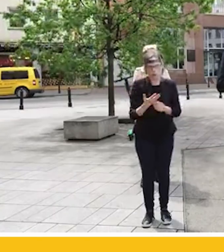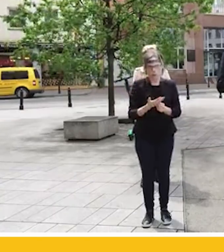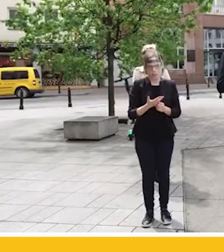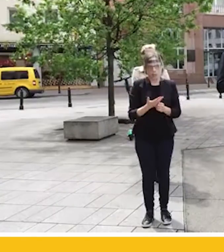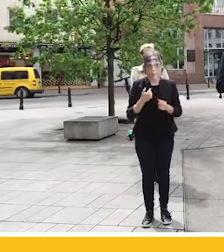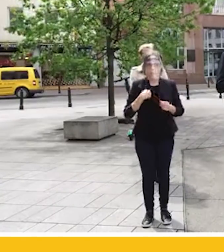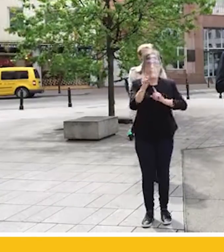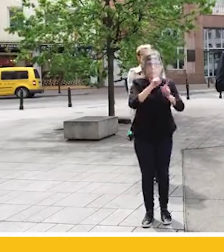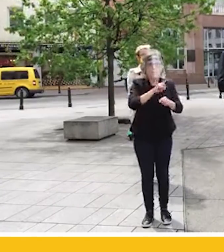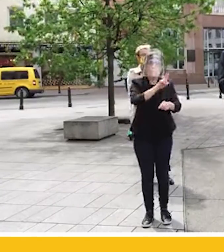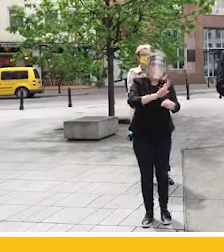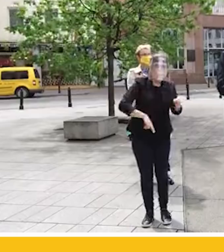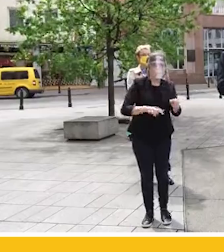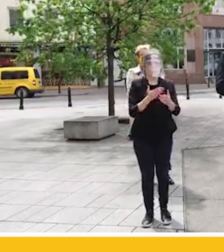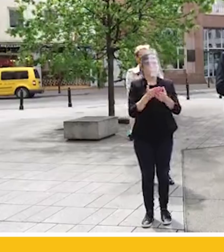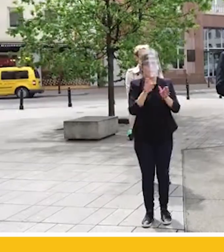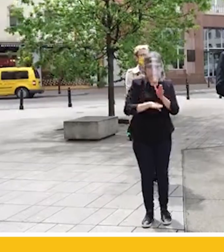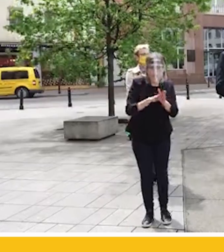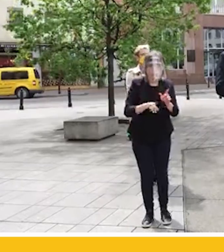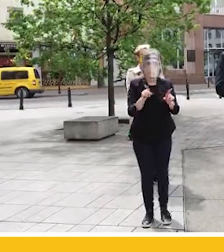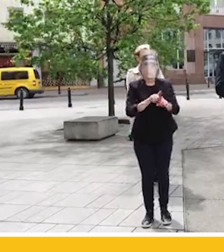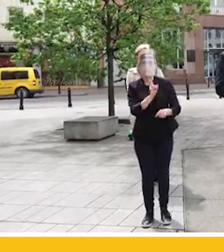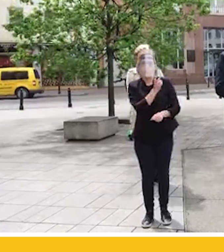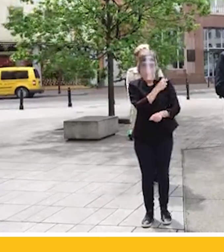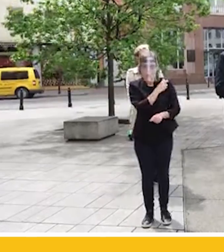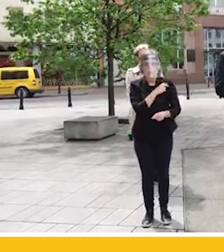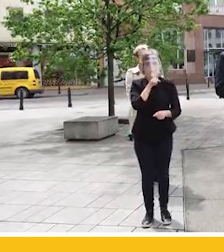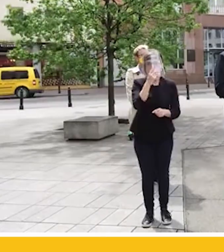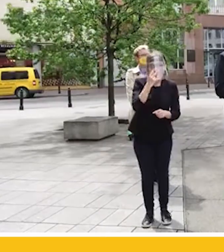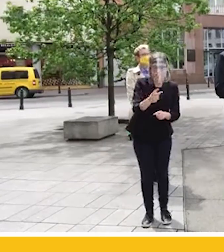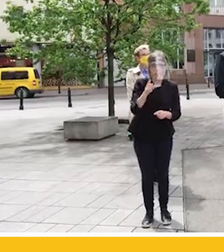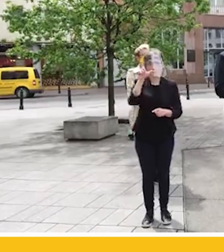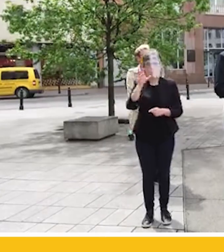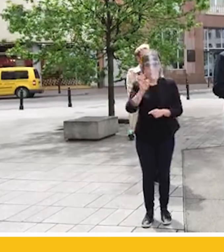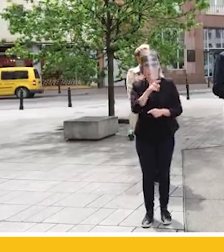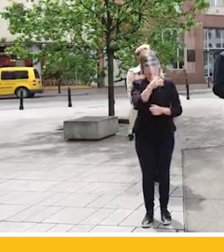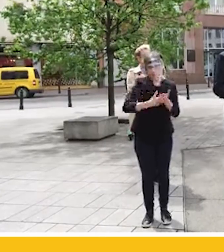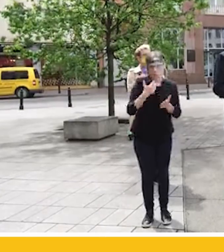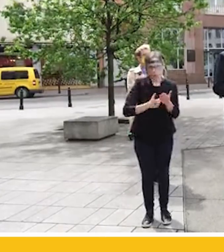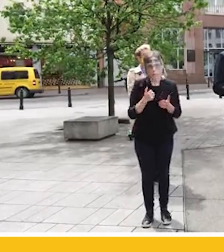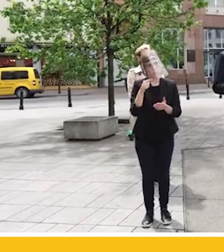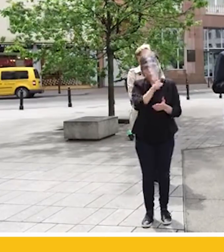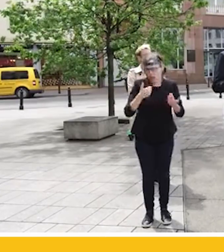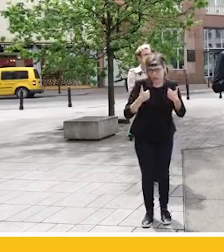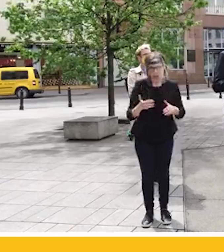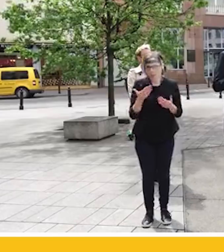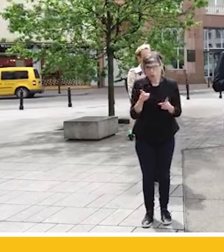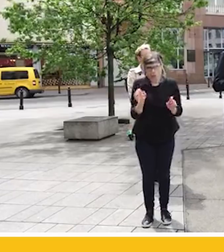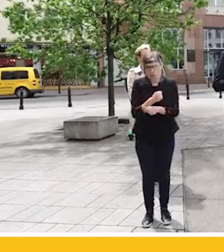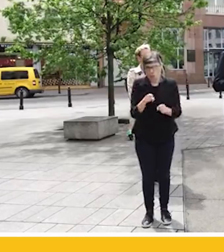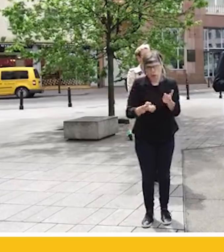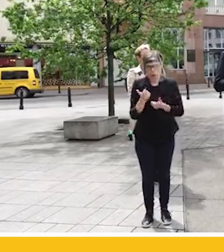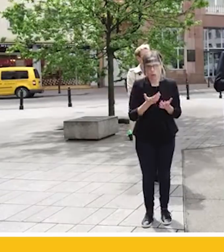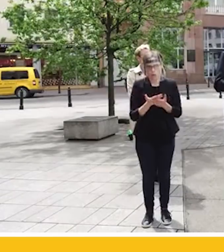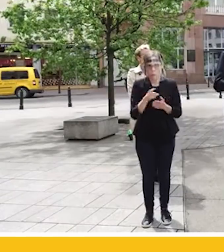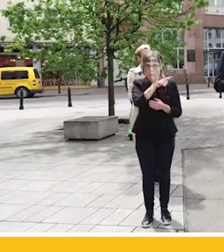oficerowie, podoficerowie policji, ale i szeregowi funkcjonariusze widzą, że stają się mięsem arbatnym PiSu. Tak nie może być. Ci ludzie mają